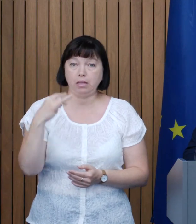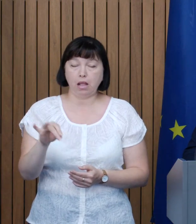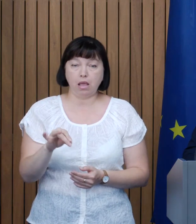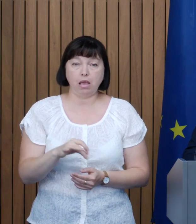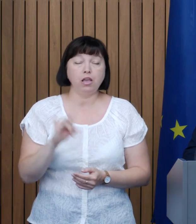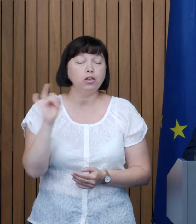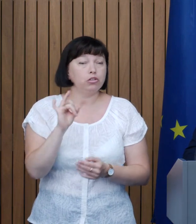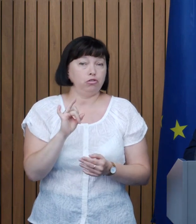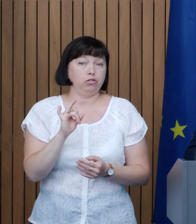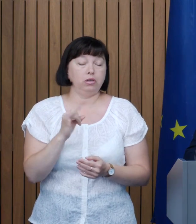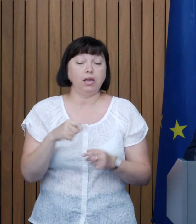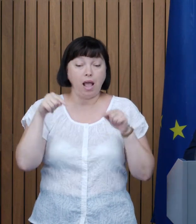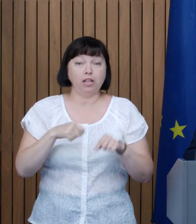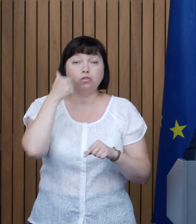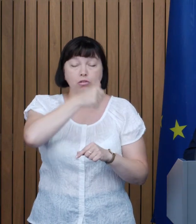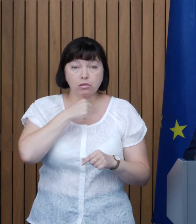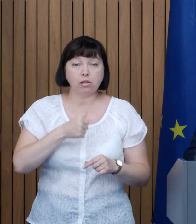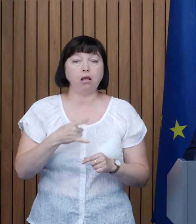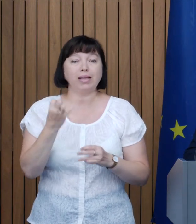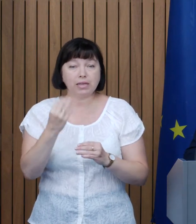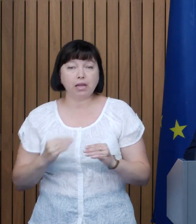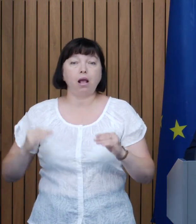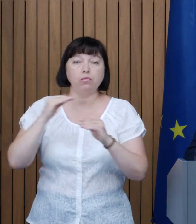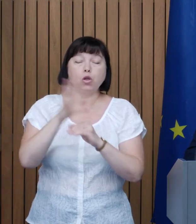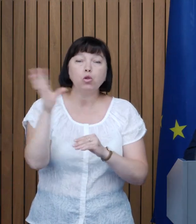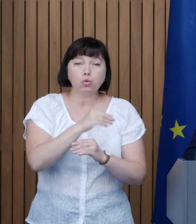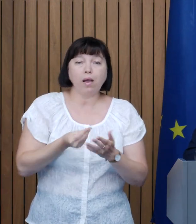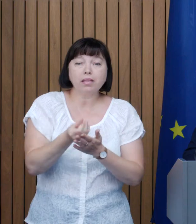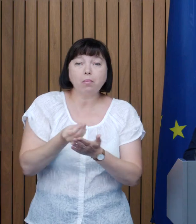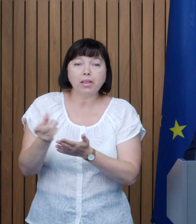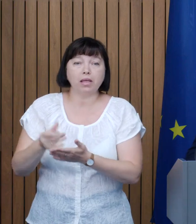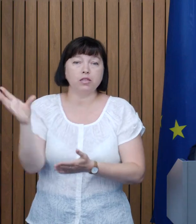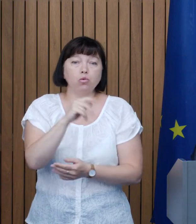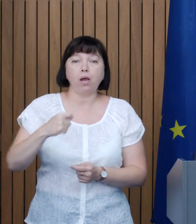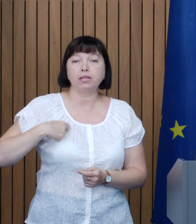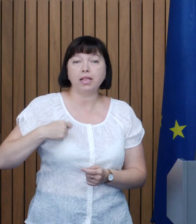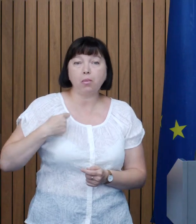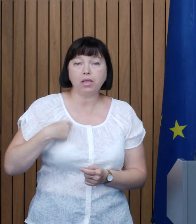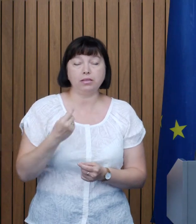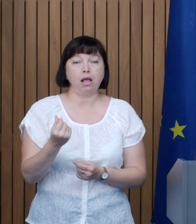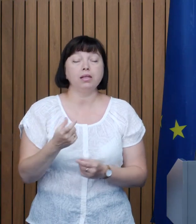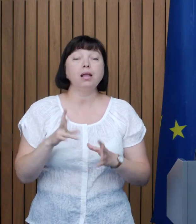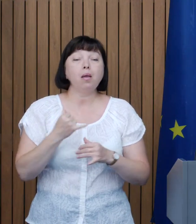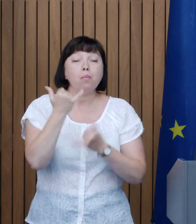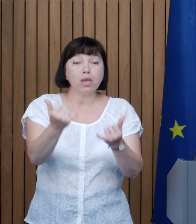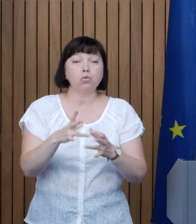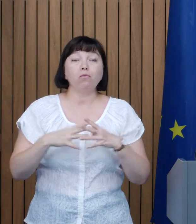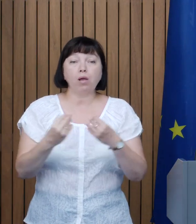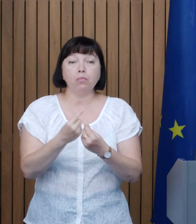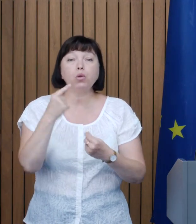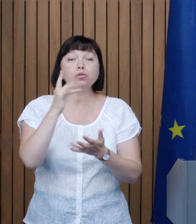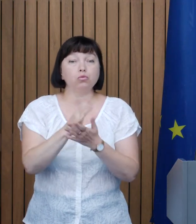Și în ultimul rând în acest an am proactivat toate plățele, toate indemnizațiile pentru familiile cu copii